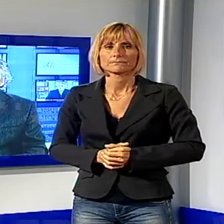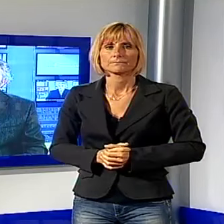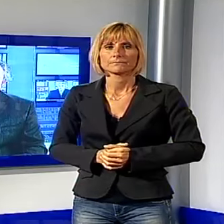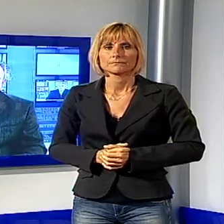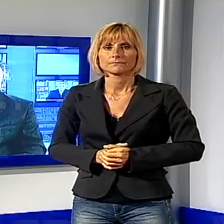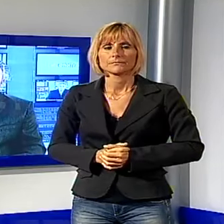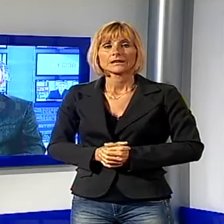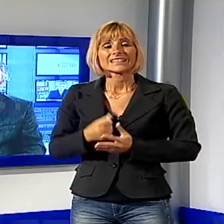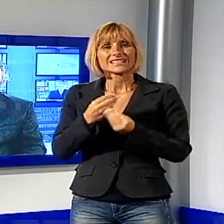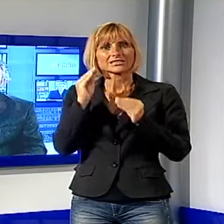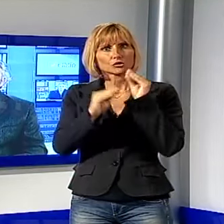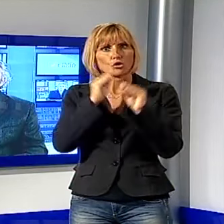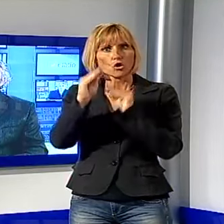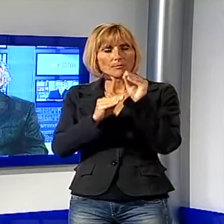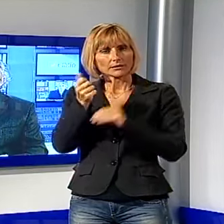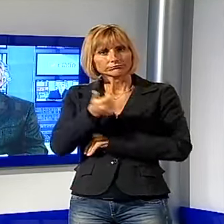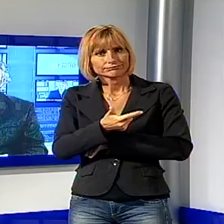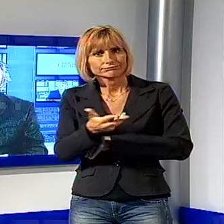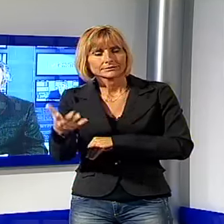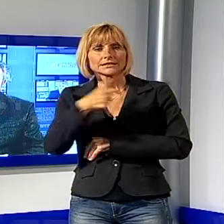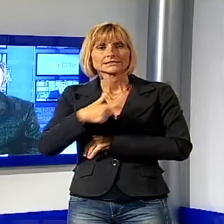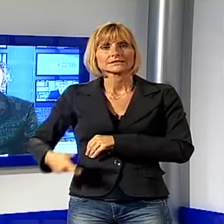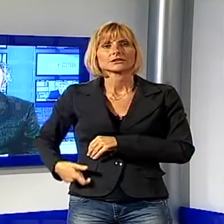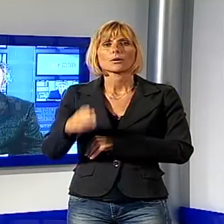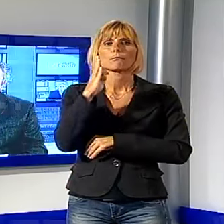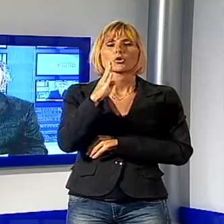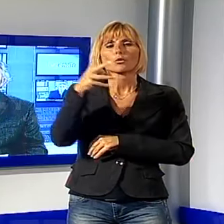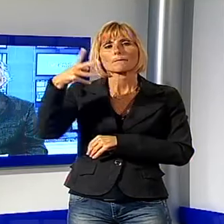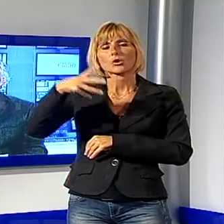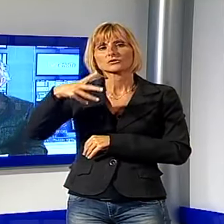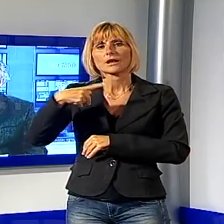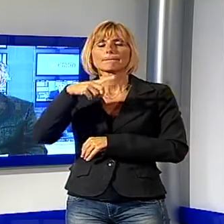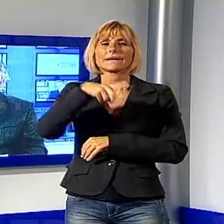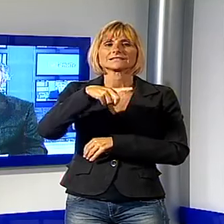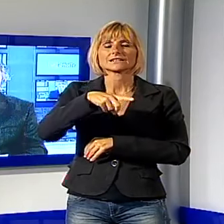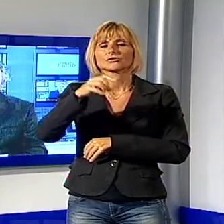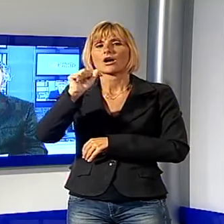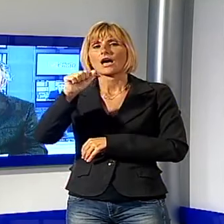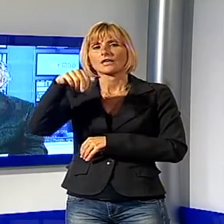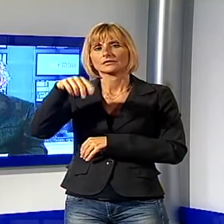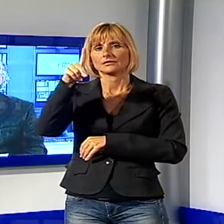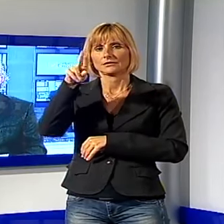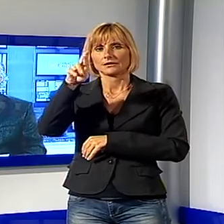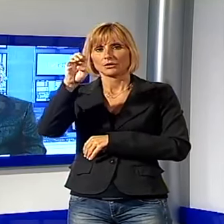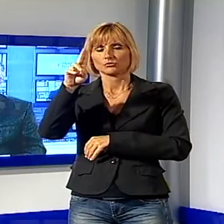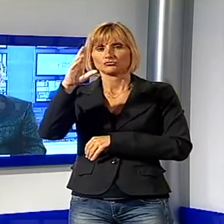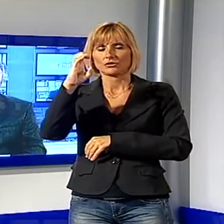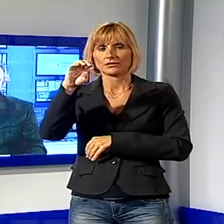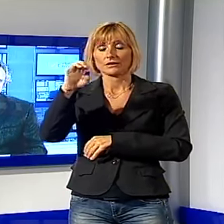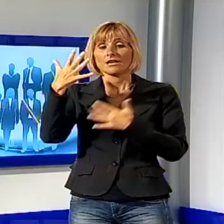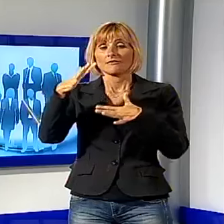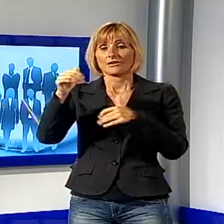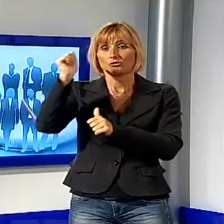Tantissime domande dei telespettatori per il sindaco di Borgo a Mozzano, Patrizio Andreuccetti, nel secondo appuntamento con diretta